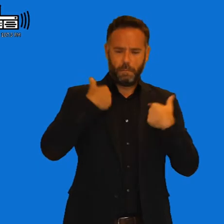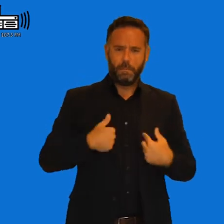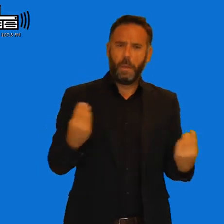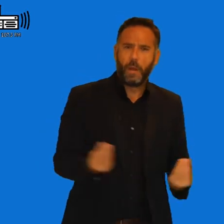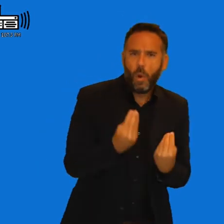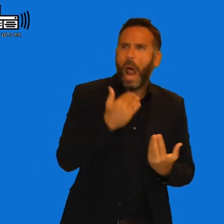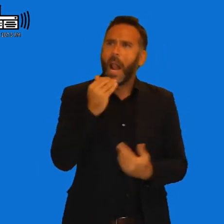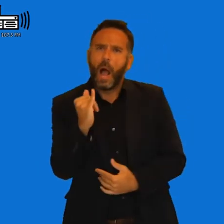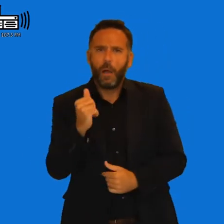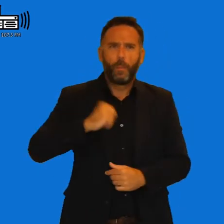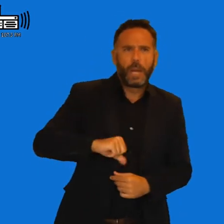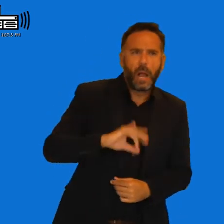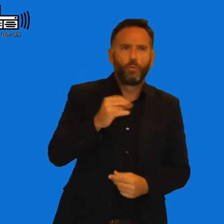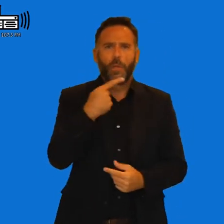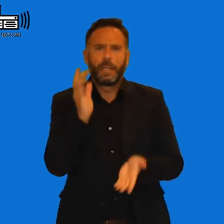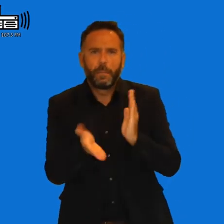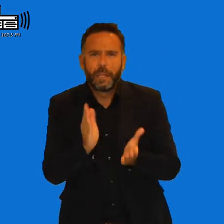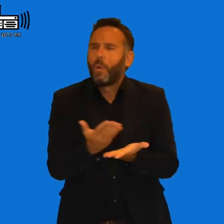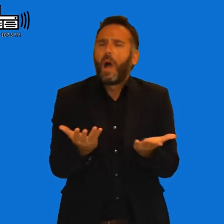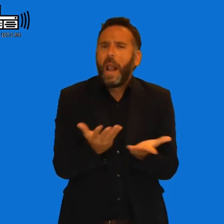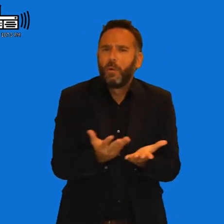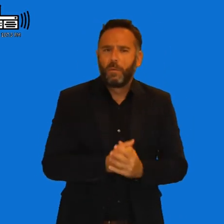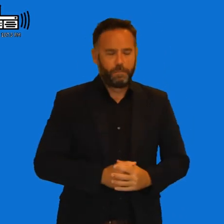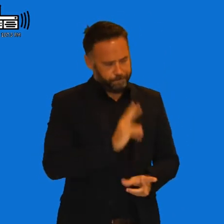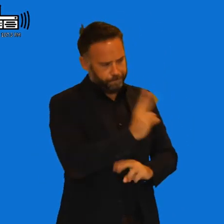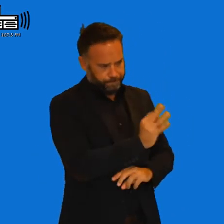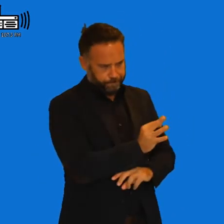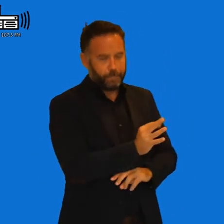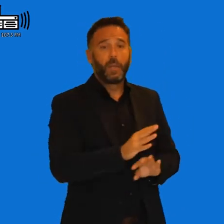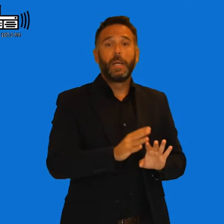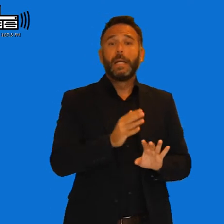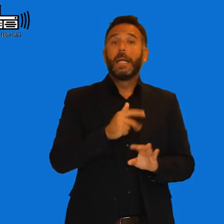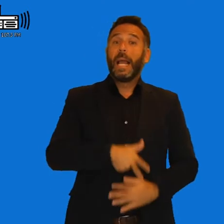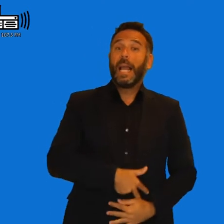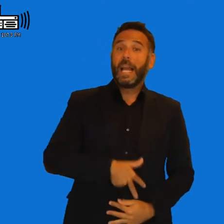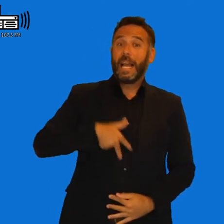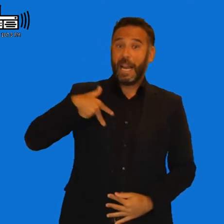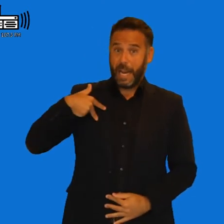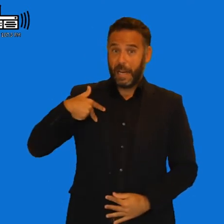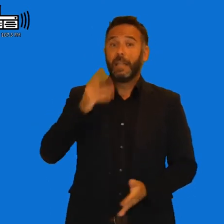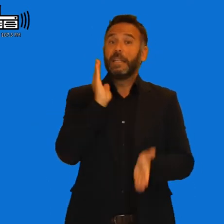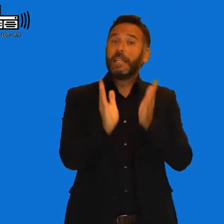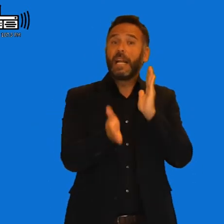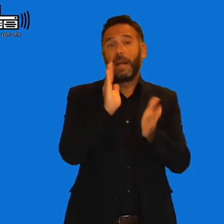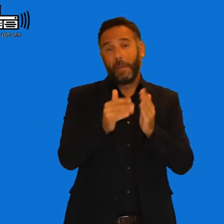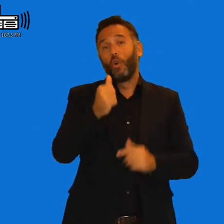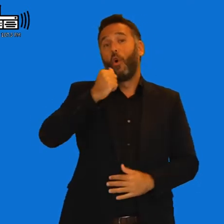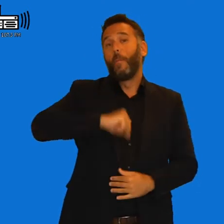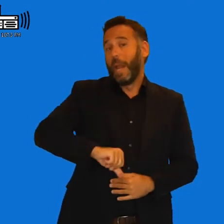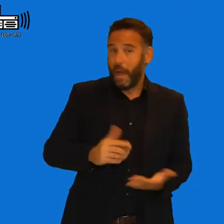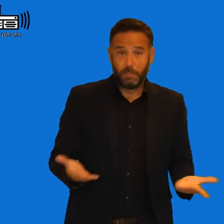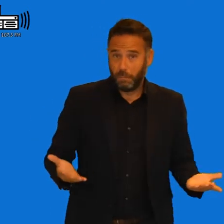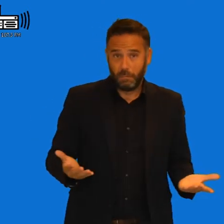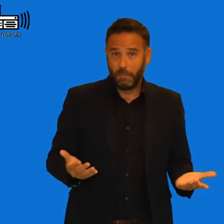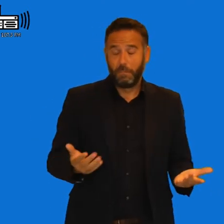¿Hay alguna forma de de de poderse paliar? casi generalmente son tratamientos quirúrgicos sobre todo temas